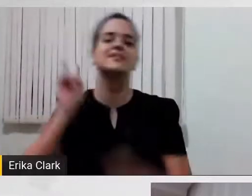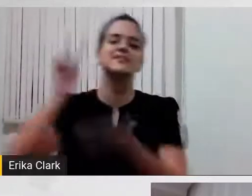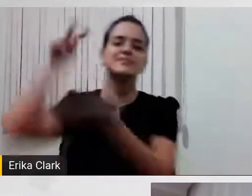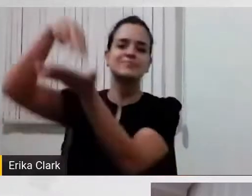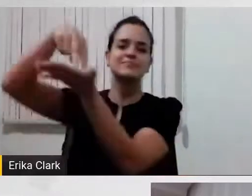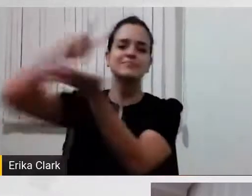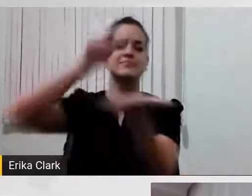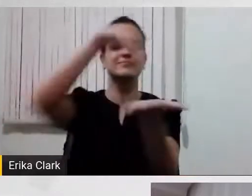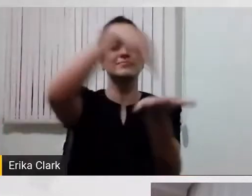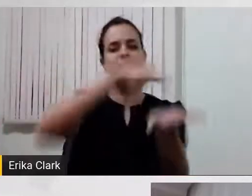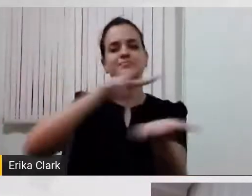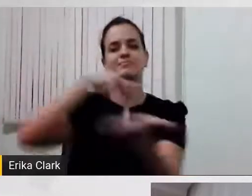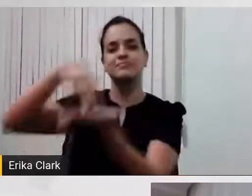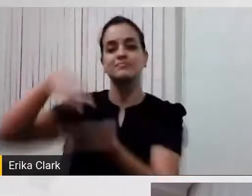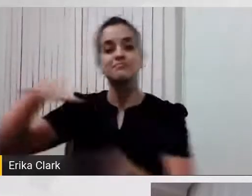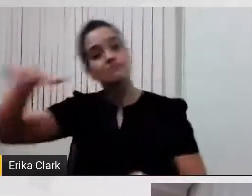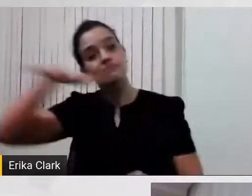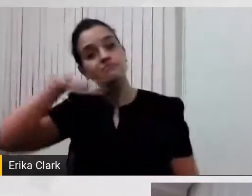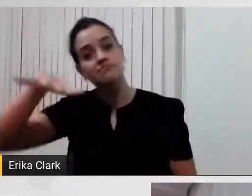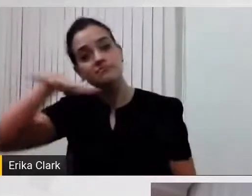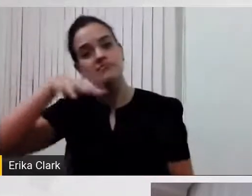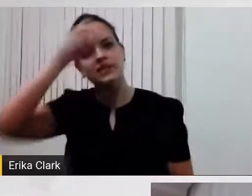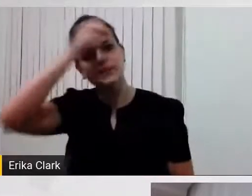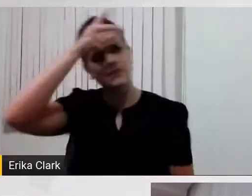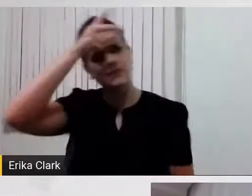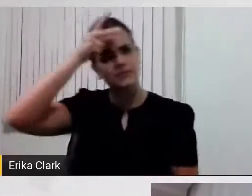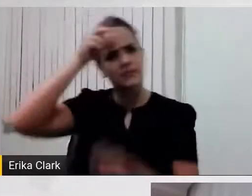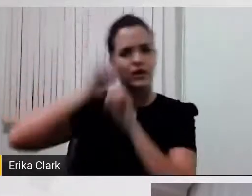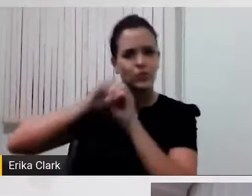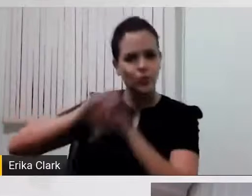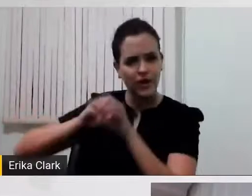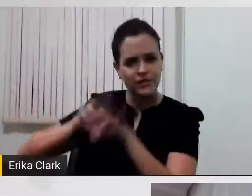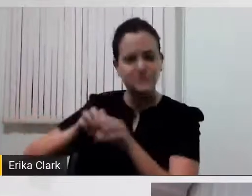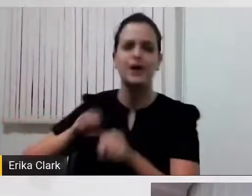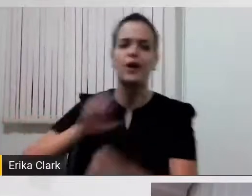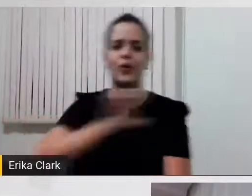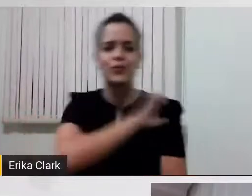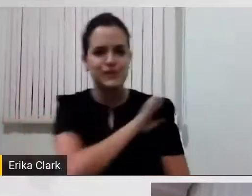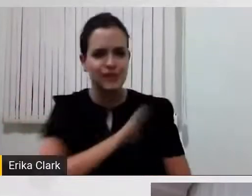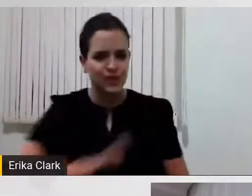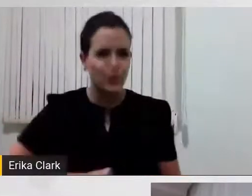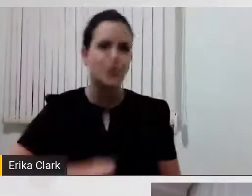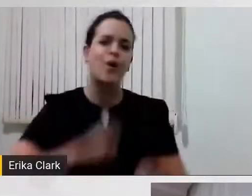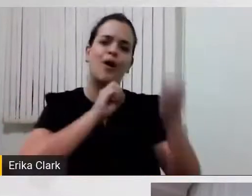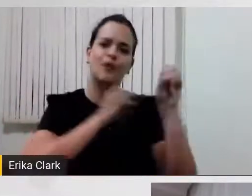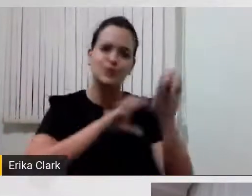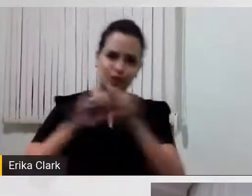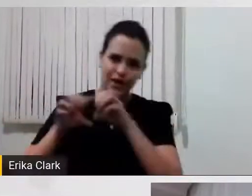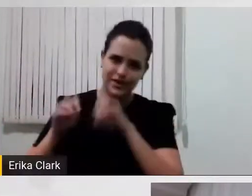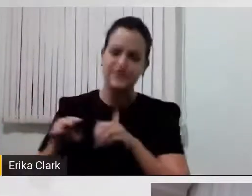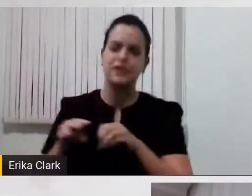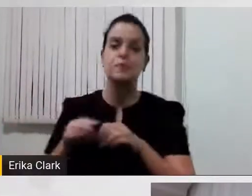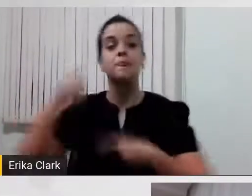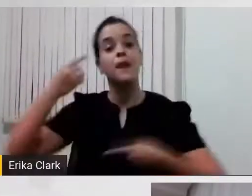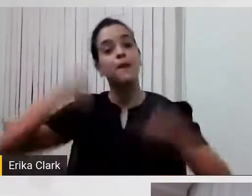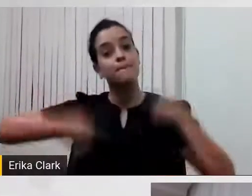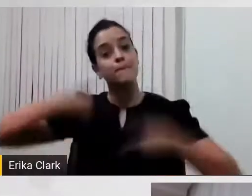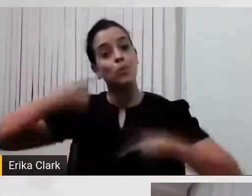públicas de educação, municipais, estaduais. Então, a política de educação especial, na perspectiva